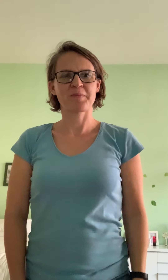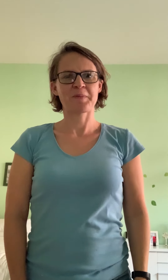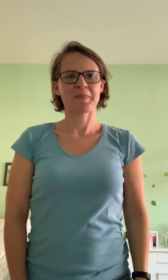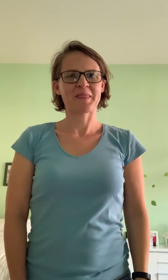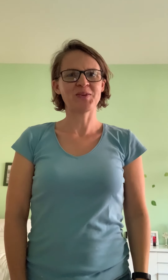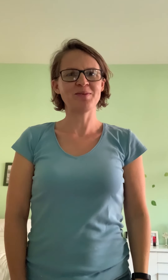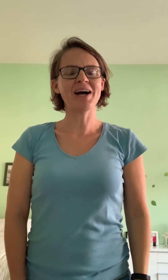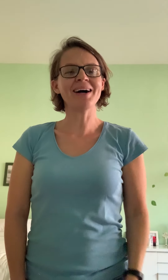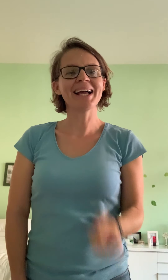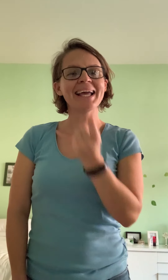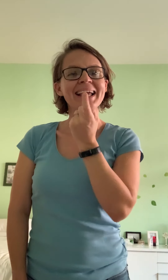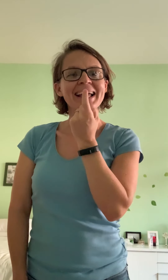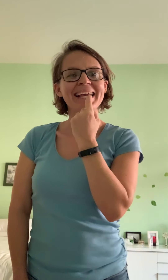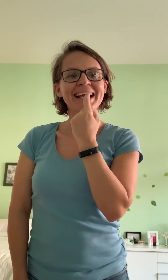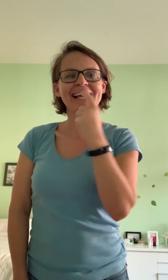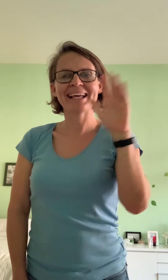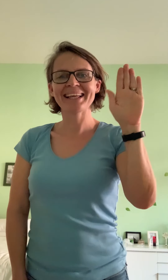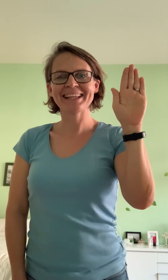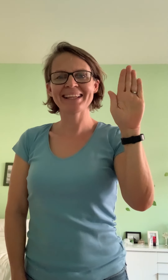On y va ?